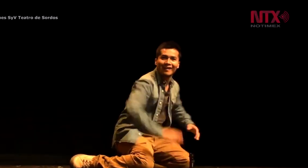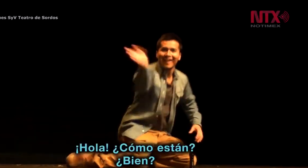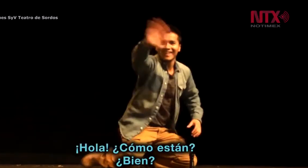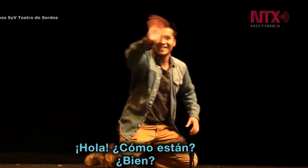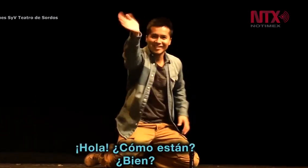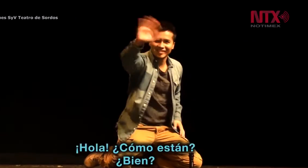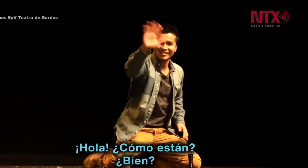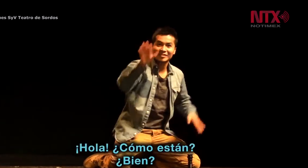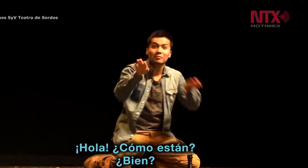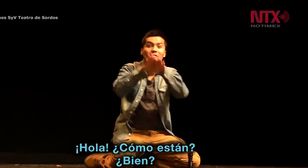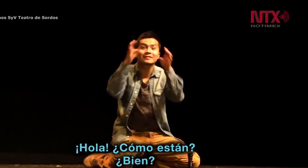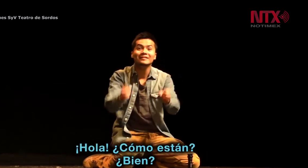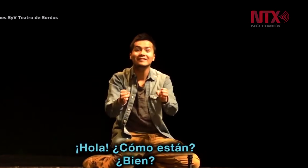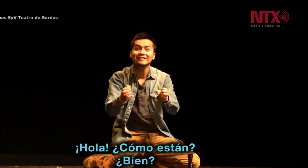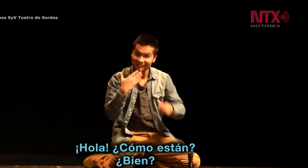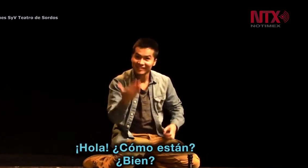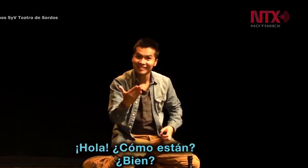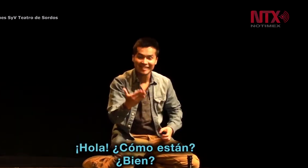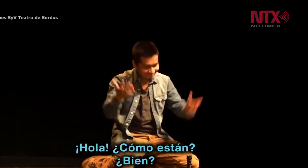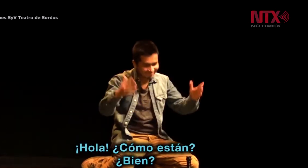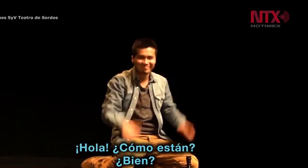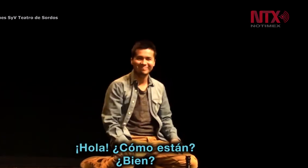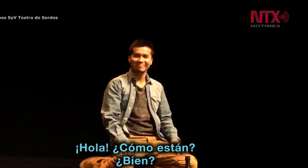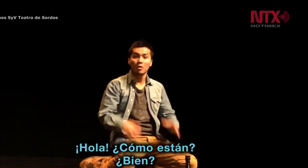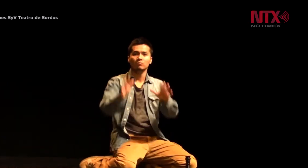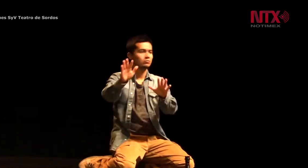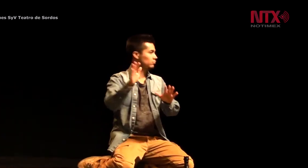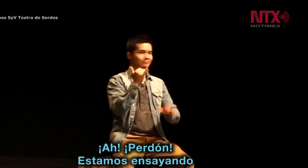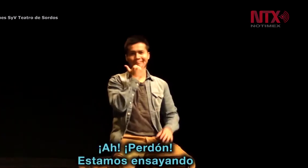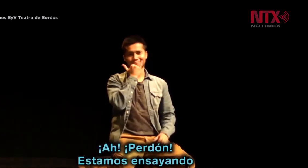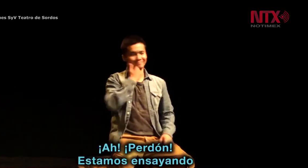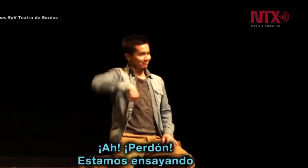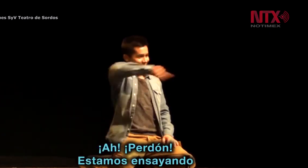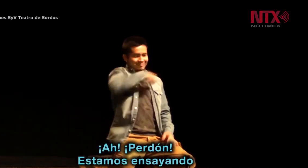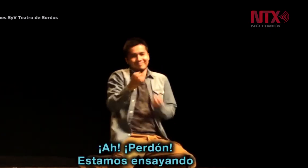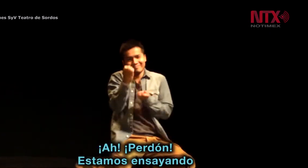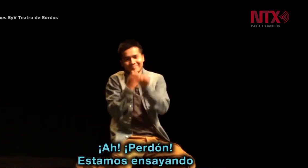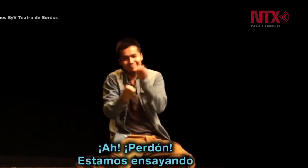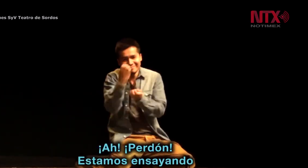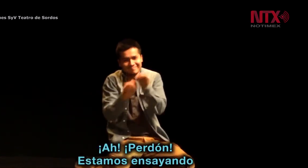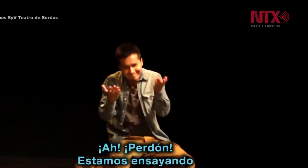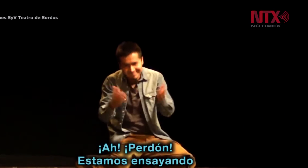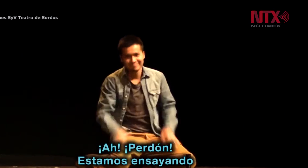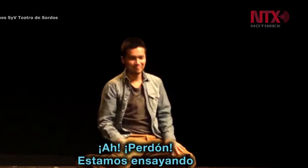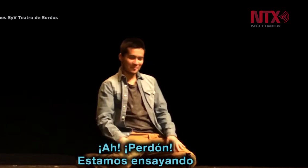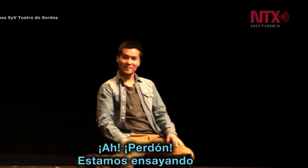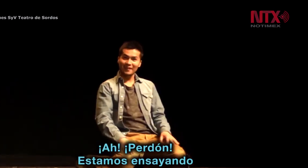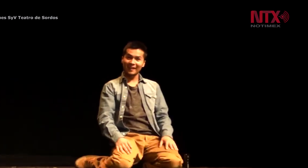Con el montaje Silencio Romeo, en el Foro de Arte y Cultura, arrancó el tercer Festival Internacional de Teatro de Sordos, que en su